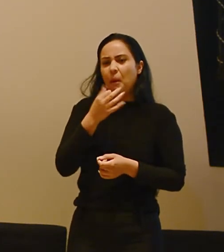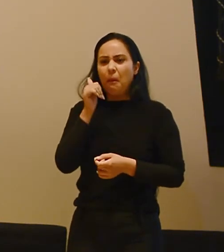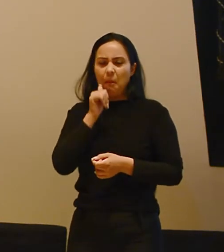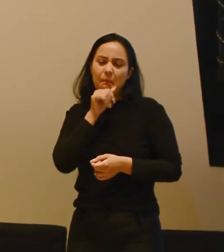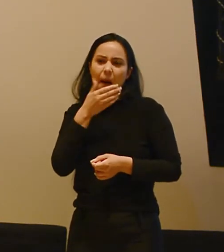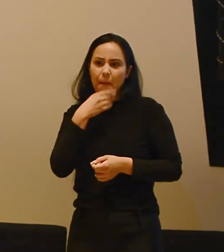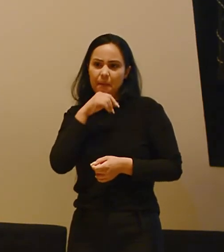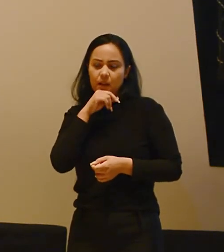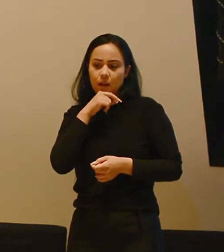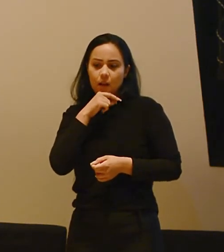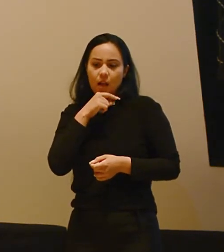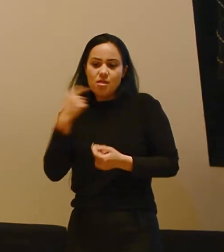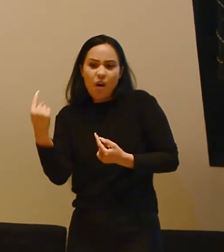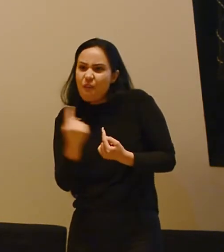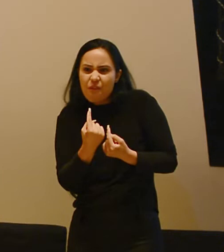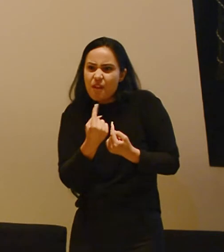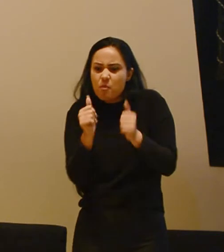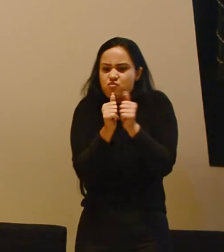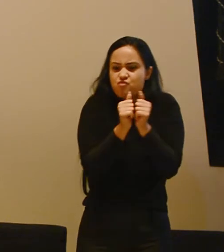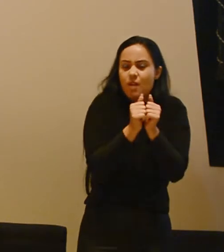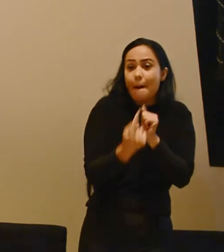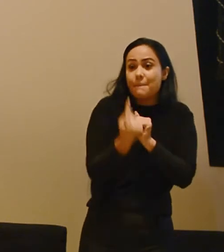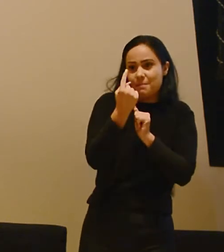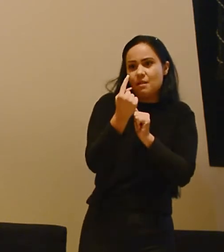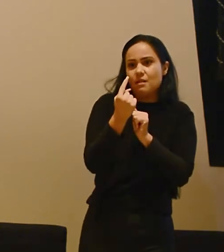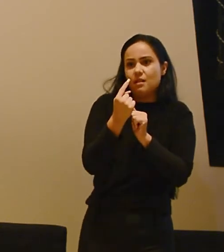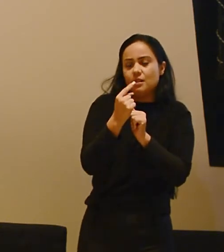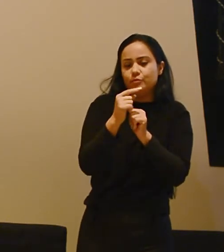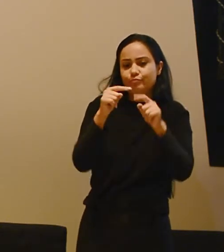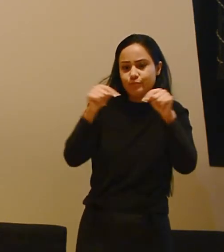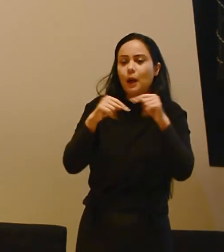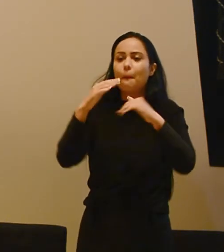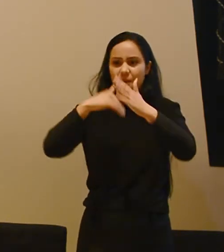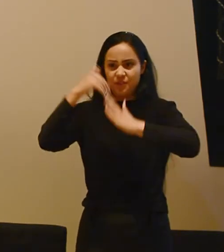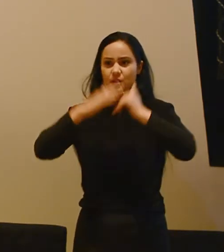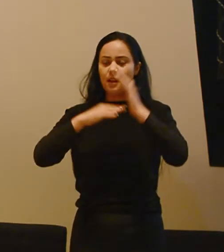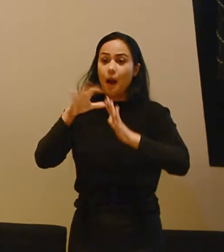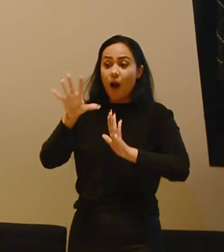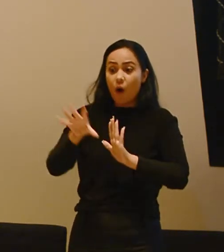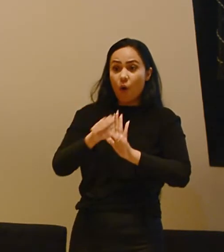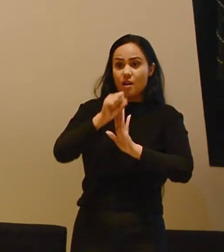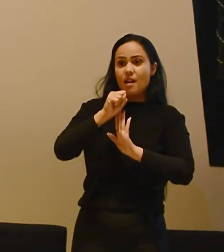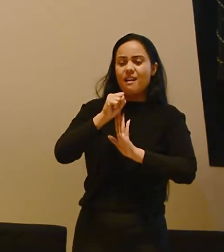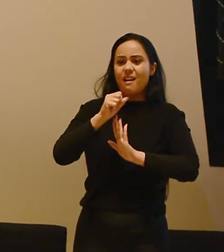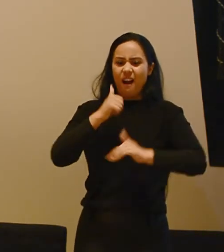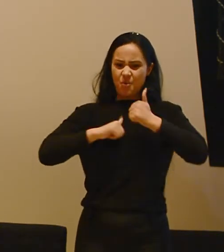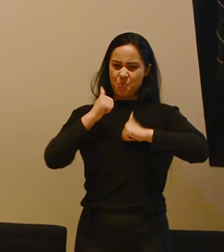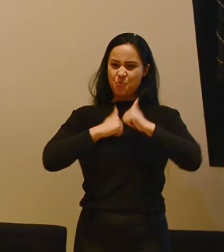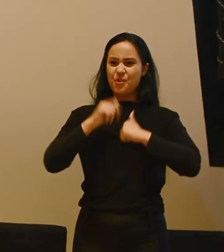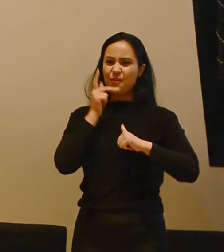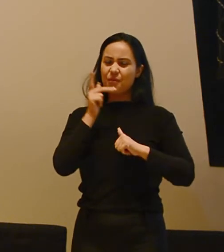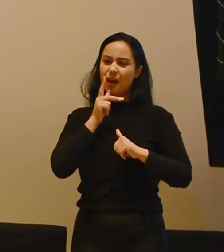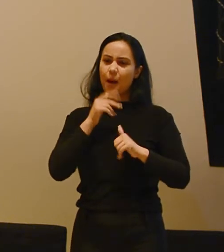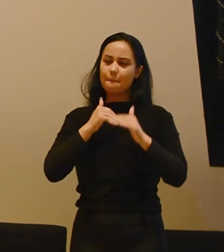acompanhado da criança na primeira consulta, para que a gente possa também acolher todas essas angústias que os pais trazem, quando a gente está falando do